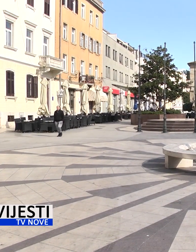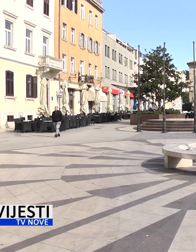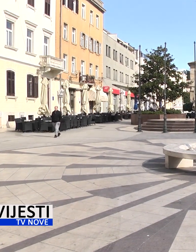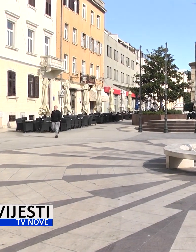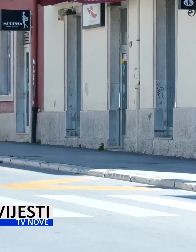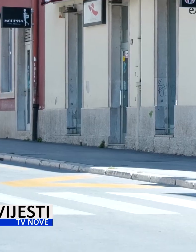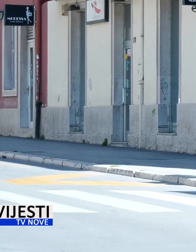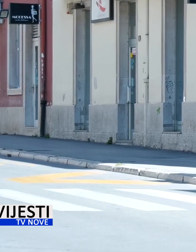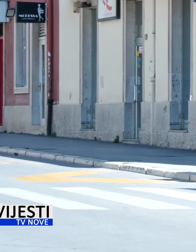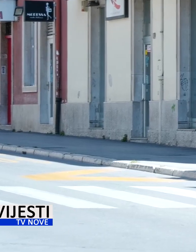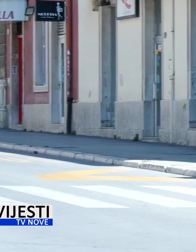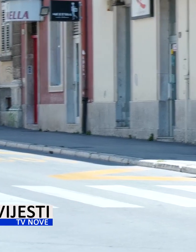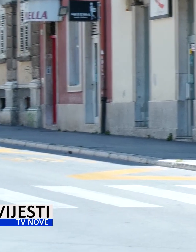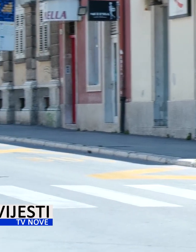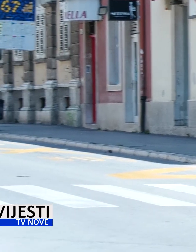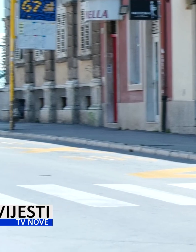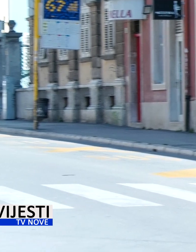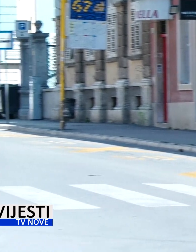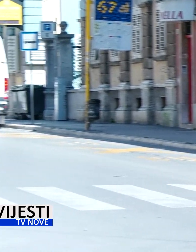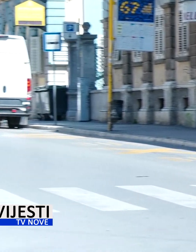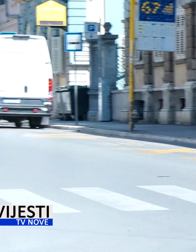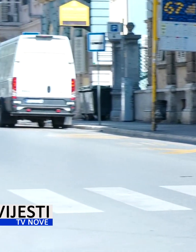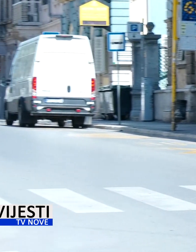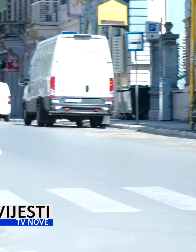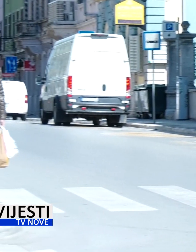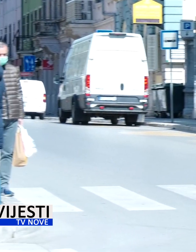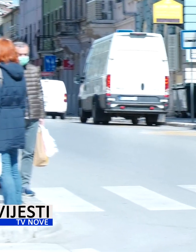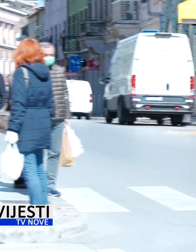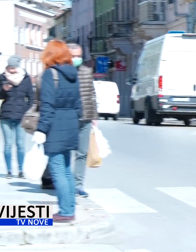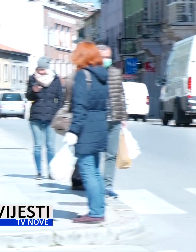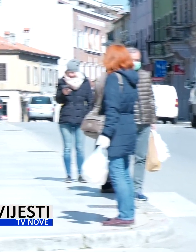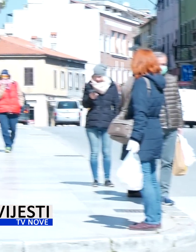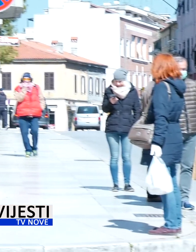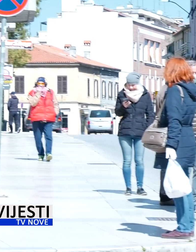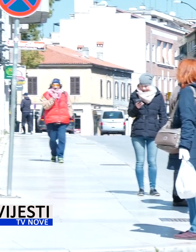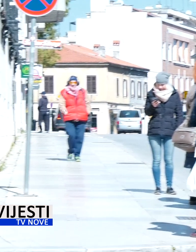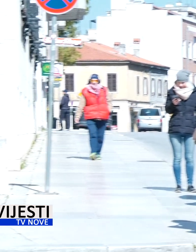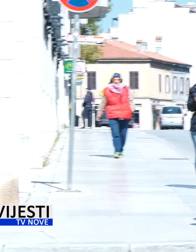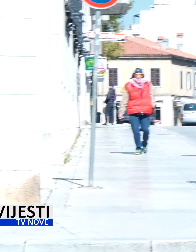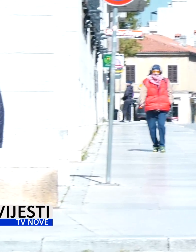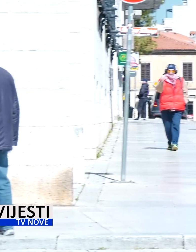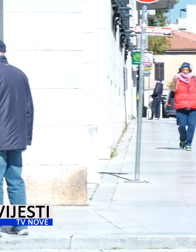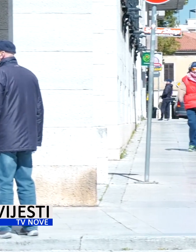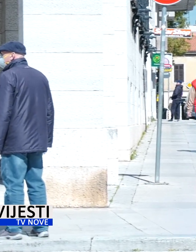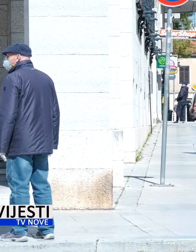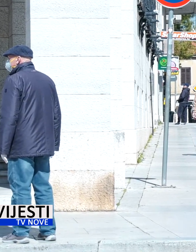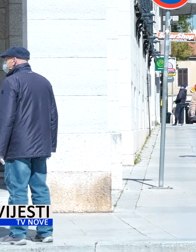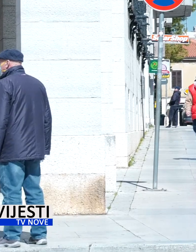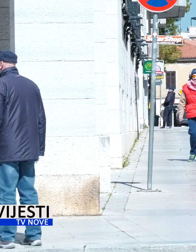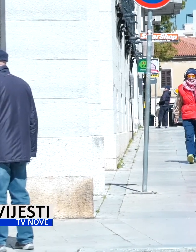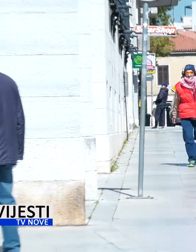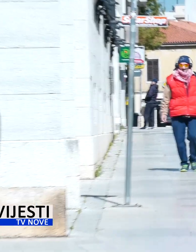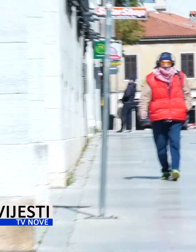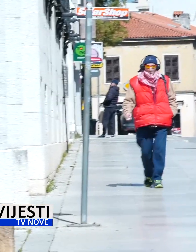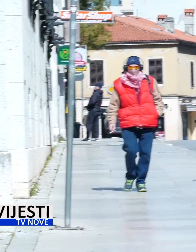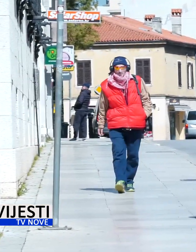ravnatelja Zavoda, a na prijedlog epidemiologa, da se fizičko distanciranje odnosi ne samo na vanjski prostor, nego i